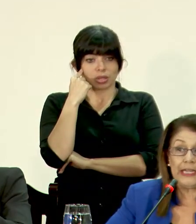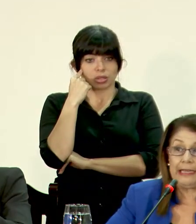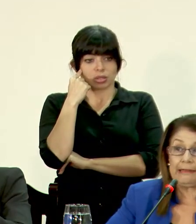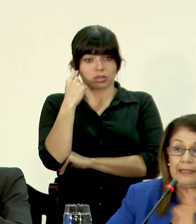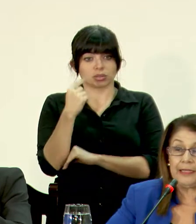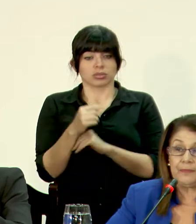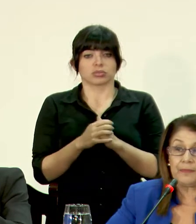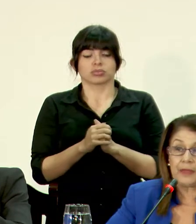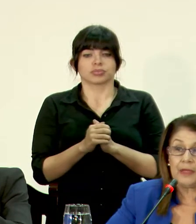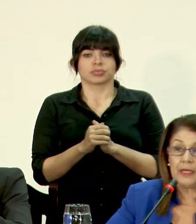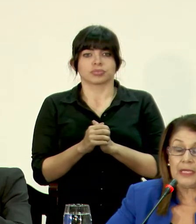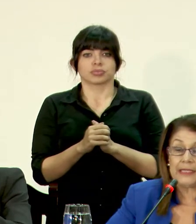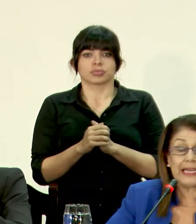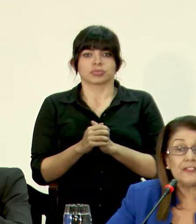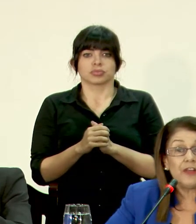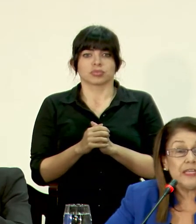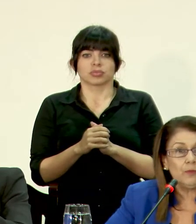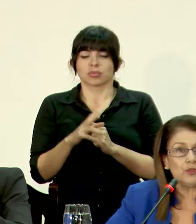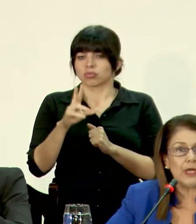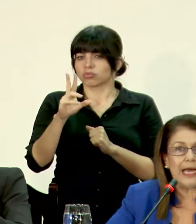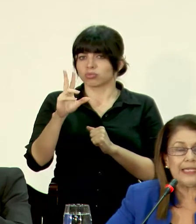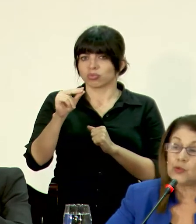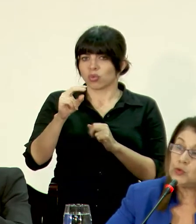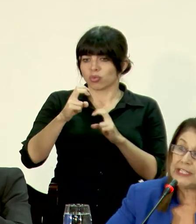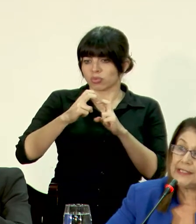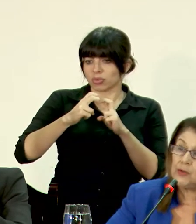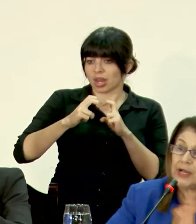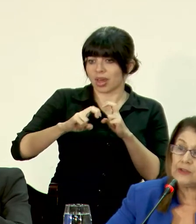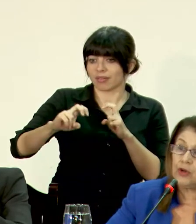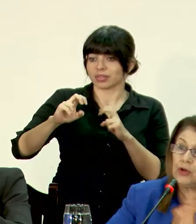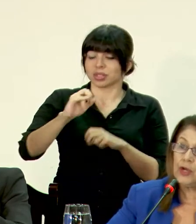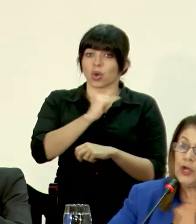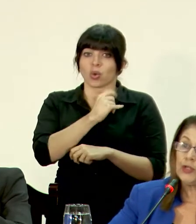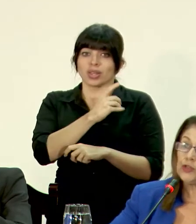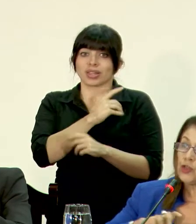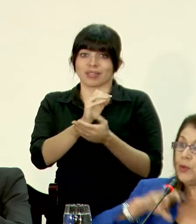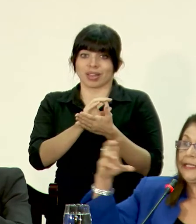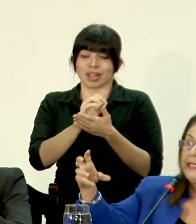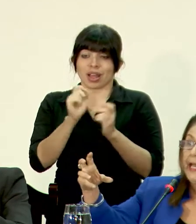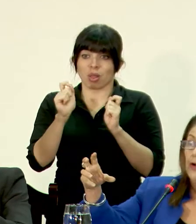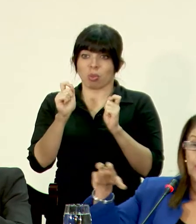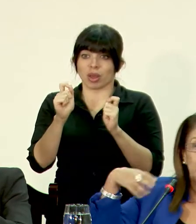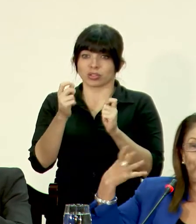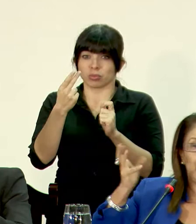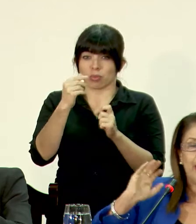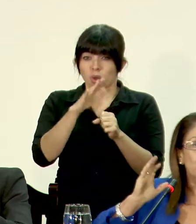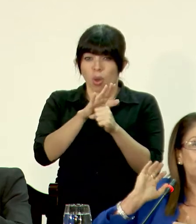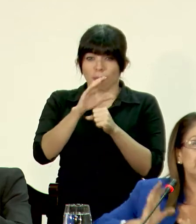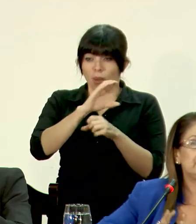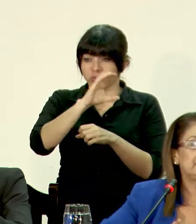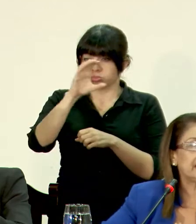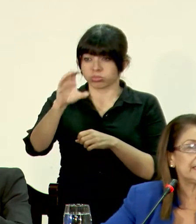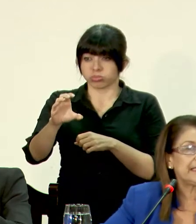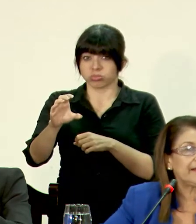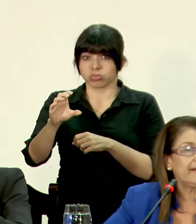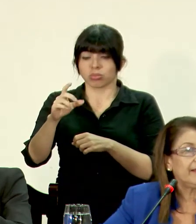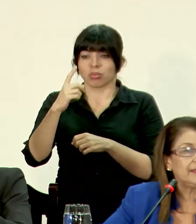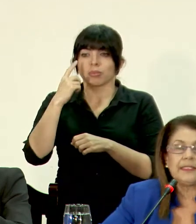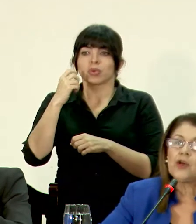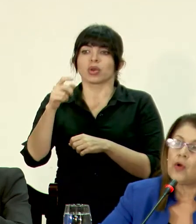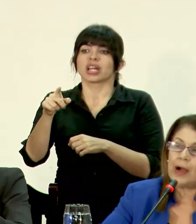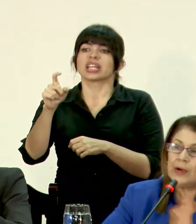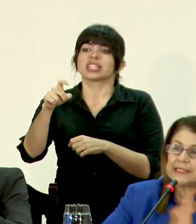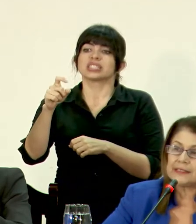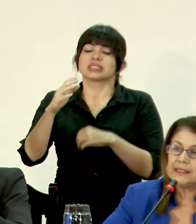transferimos a las juntas de educación todo el dinero porque, por ejemplo, necesitan hacer